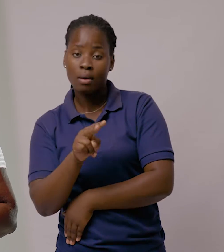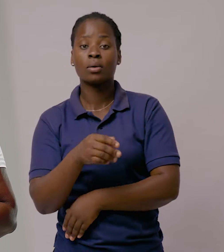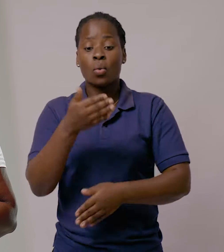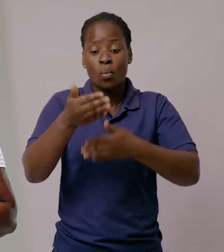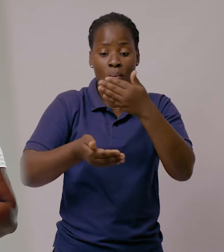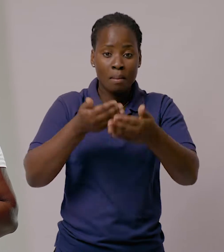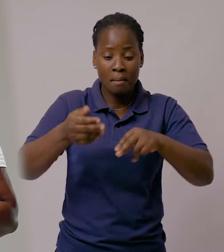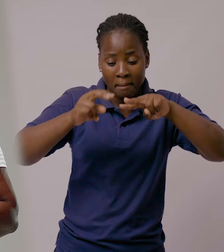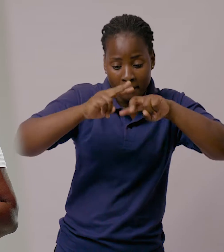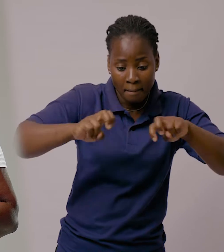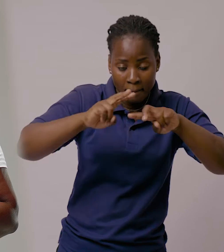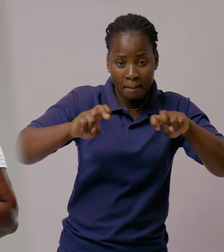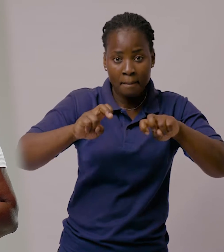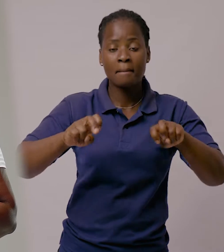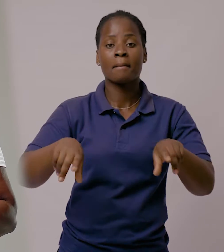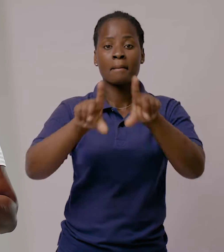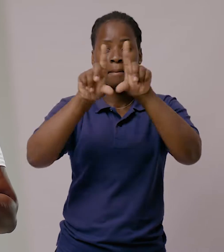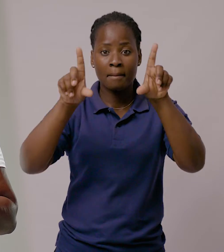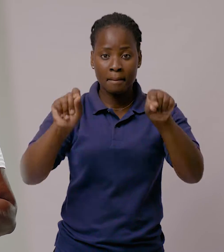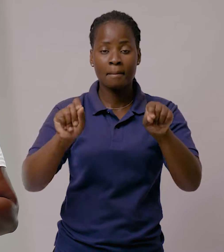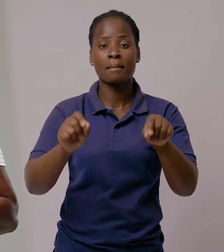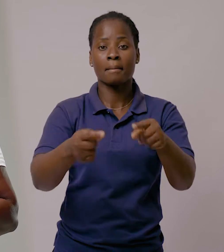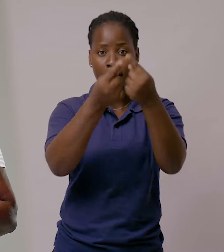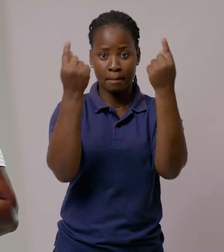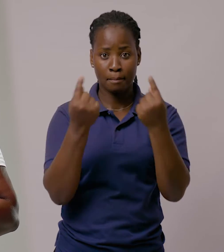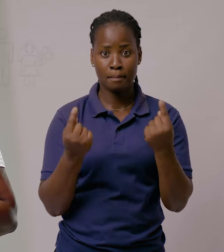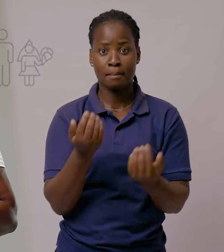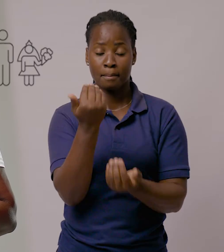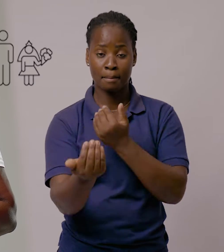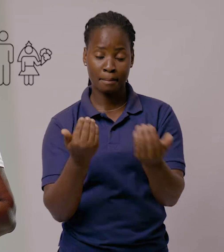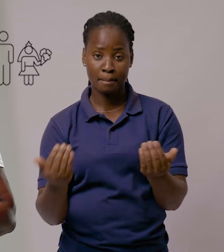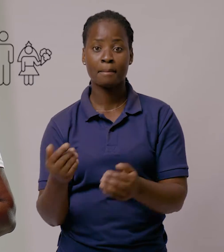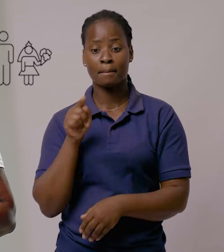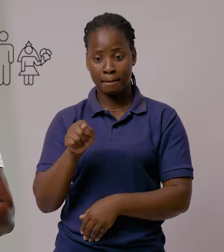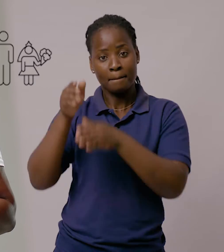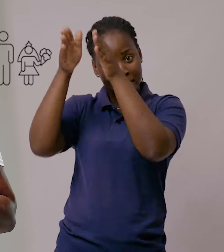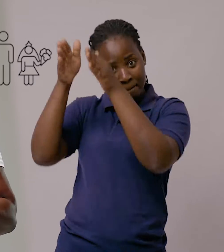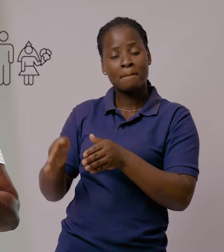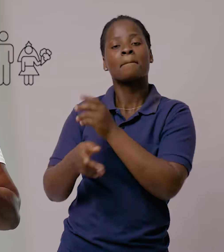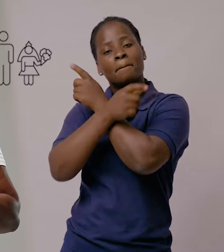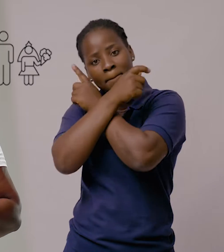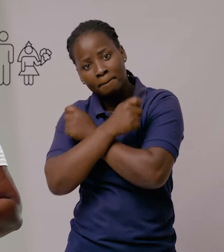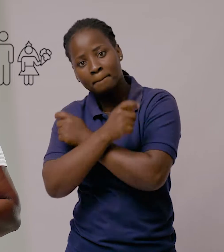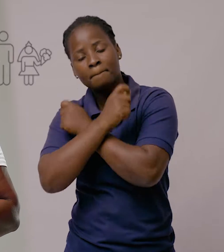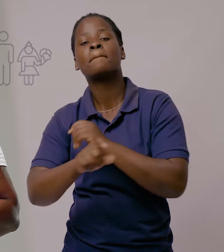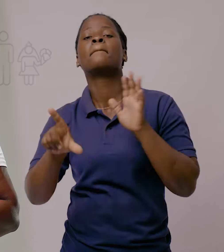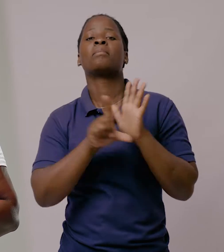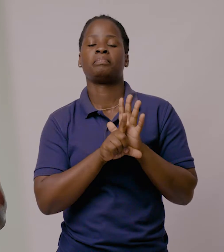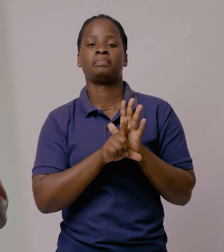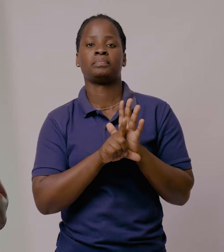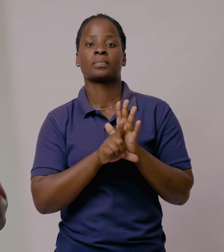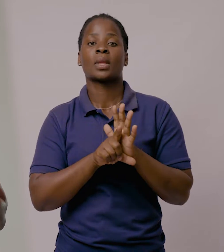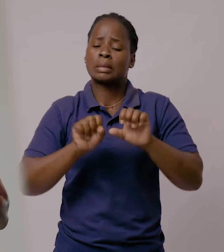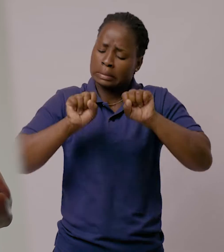num processo de investigação relativa a uma união prematura, será punida por lei.